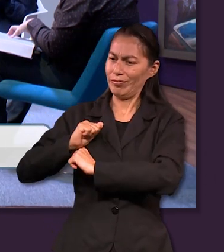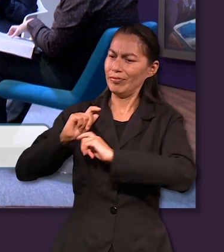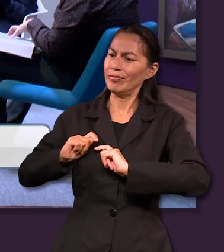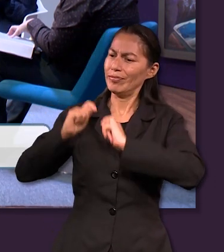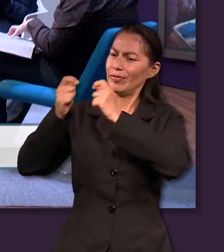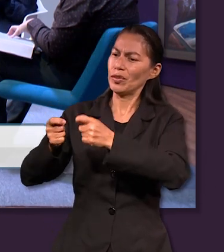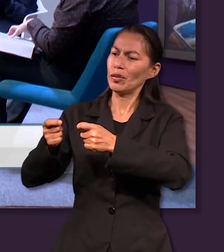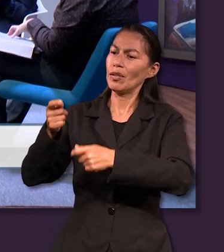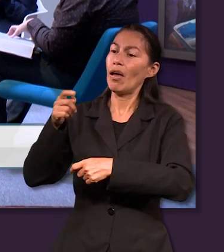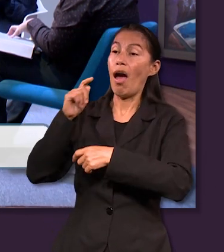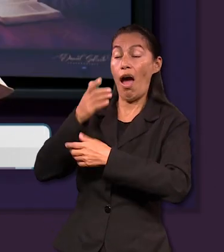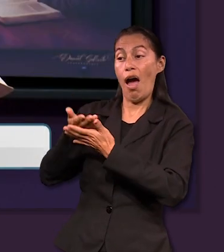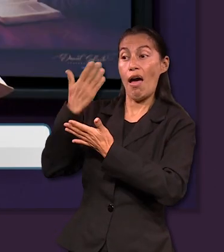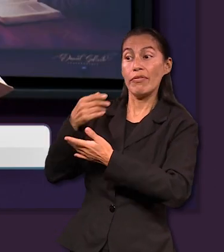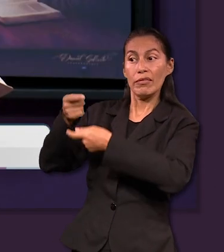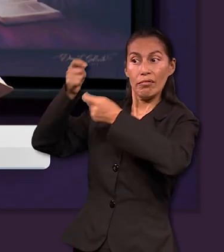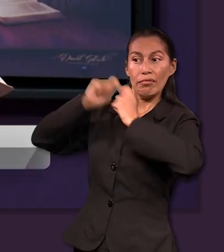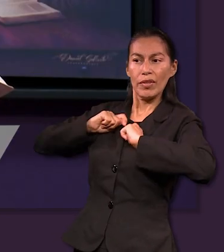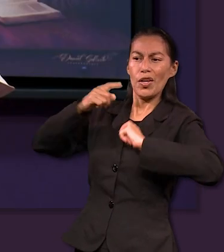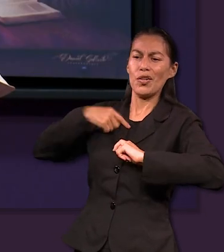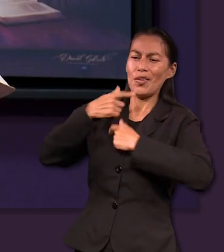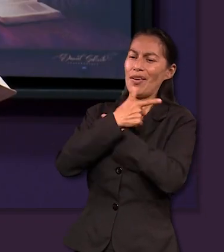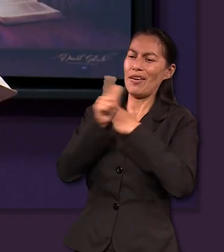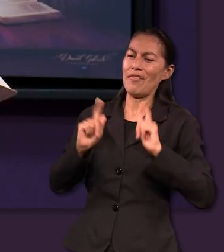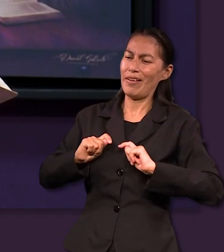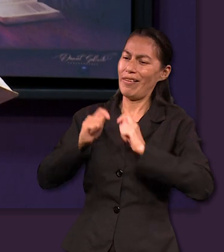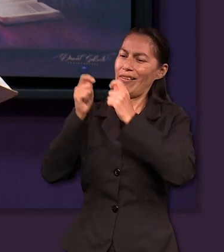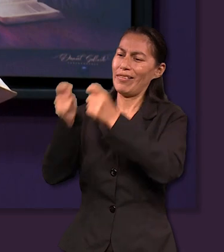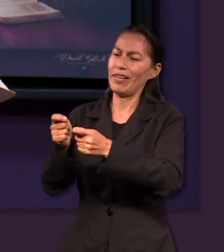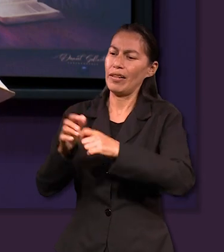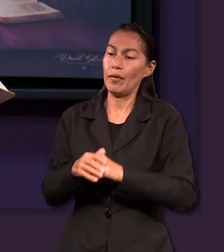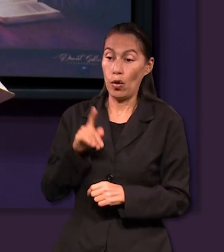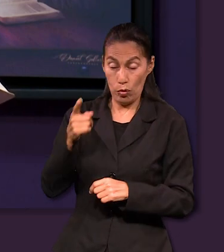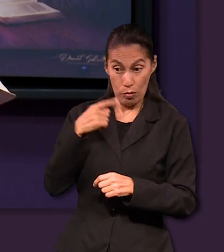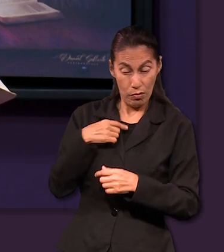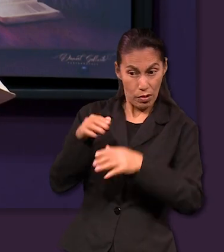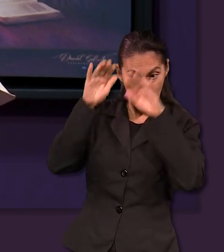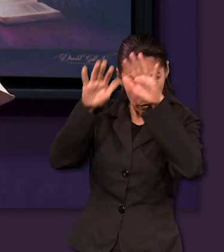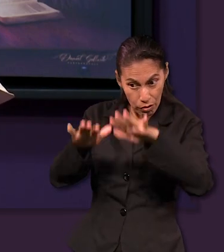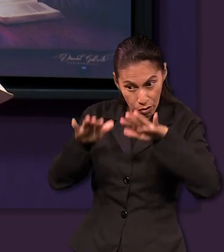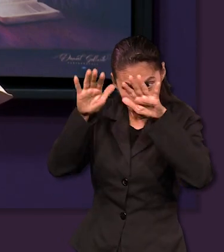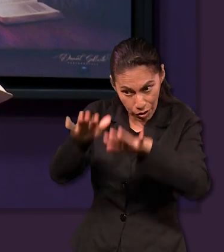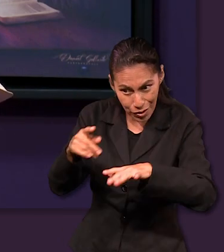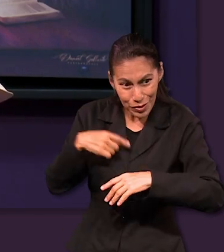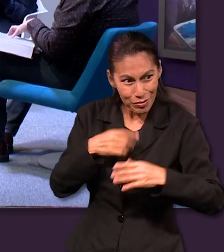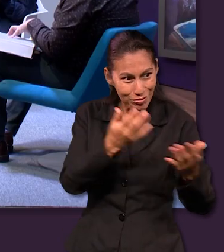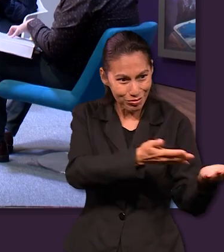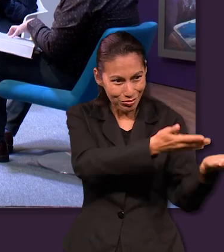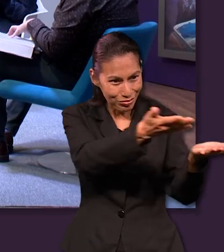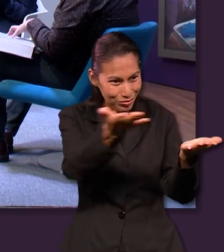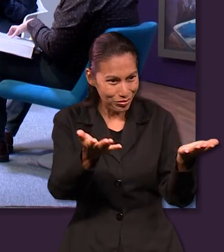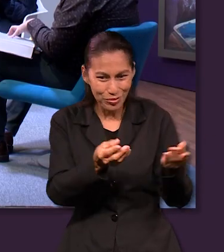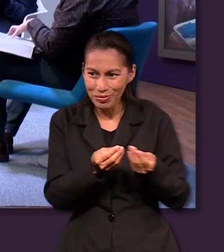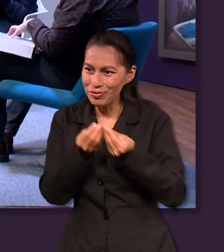porque a mí me ha sido entregada y puedo dársela a quien yo quiera. Así me adoras todo esto será tuyo.